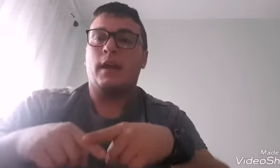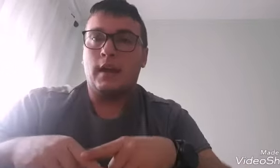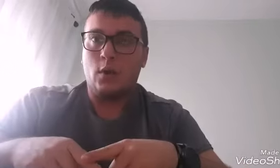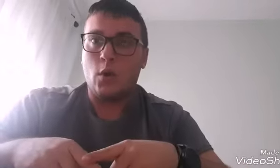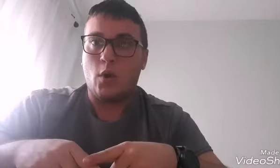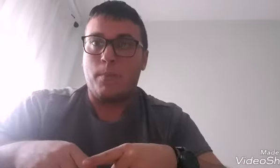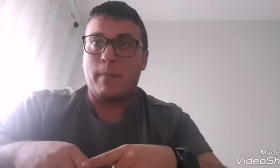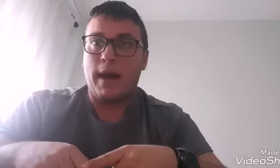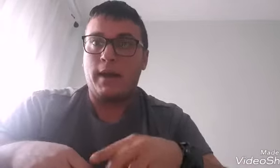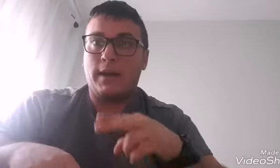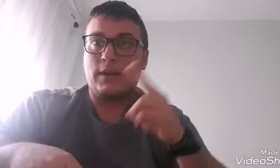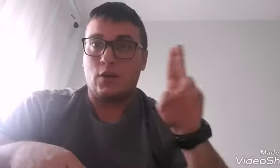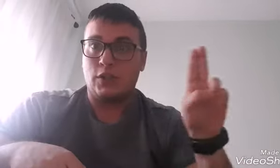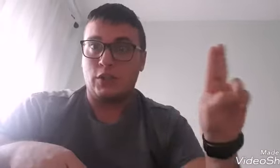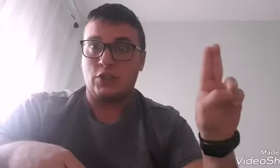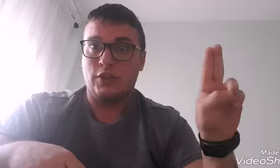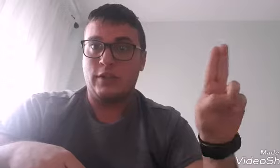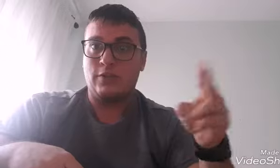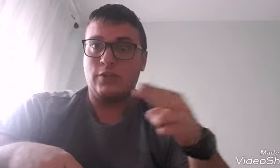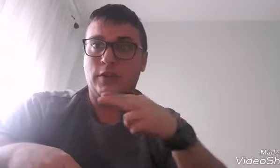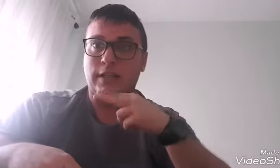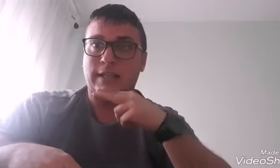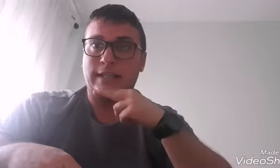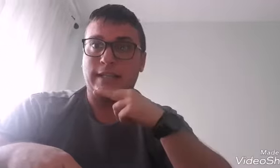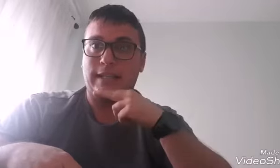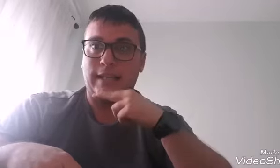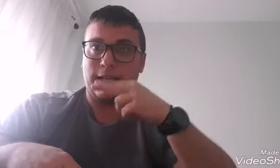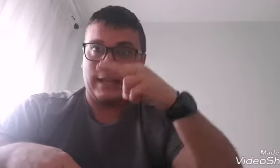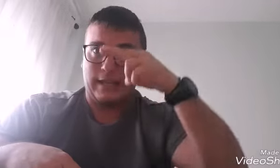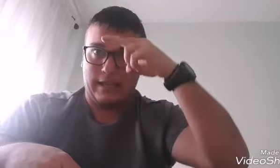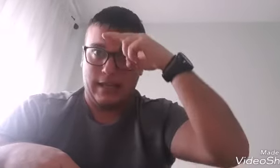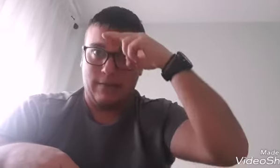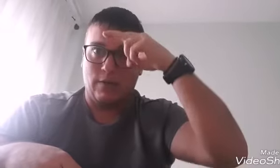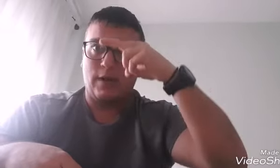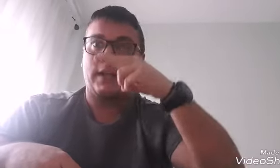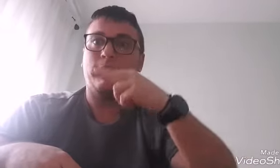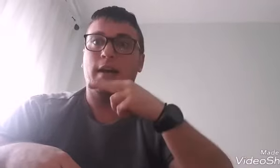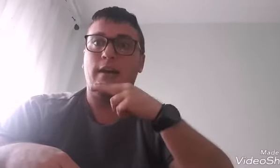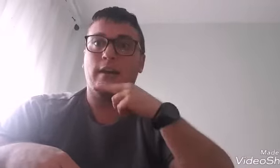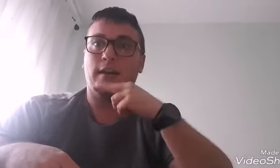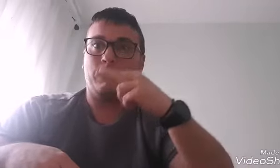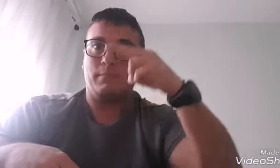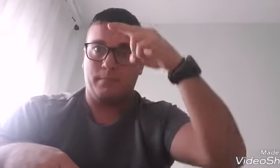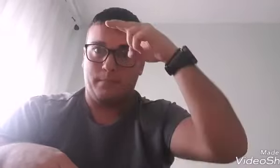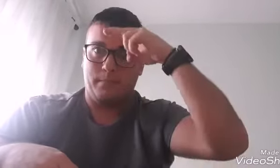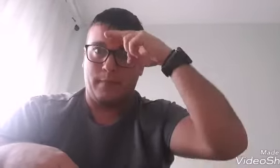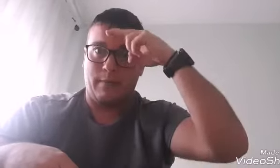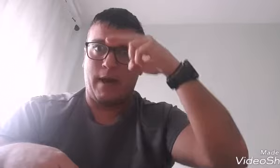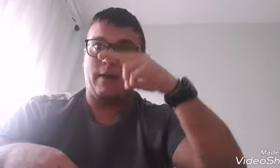Luego, papá, con estos dos dedos, de abajo a arriba, papá.